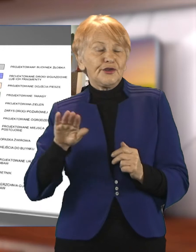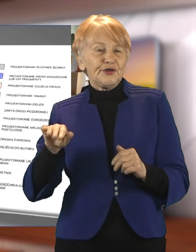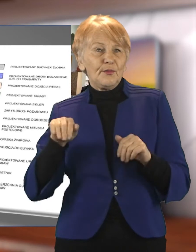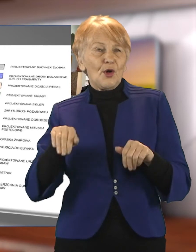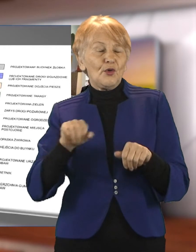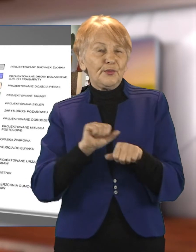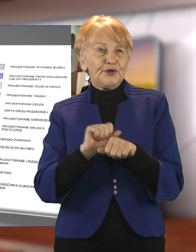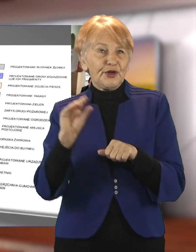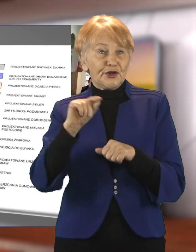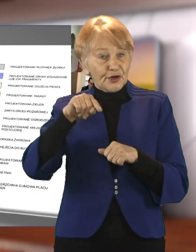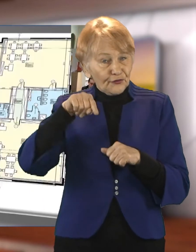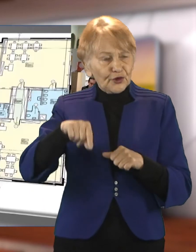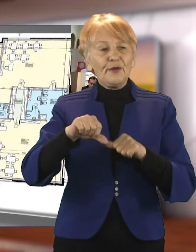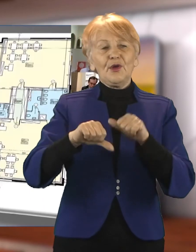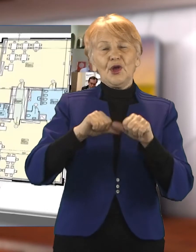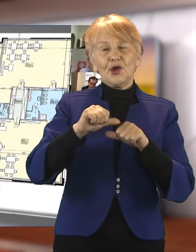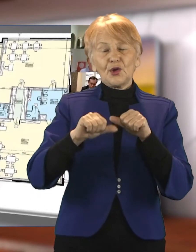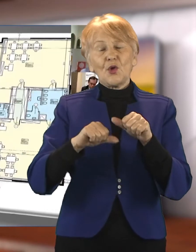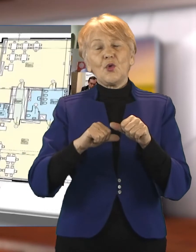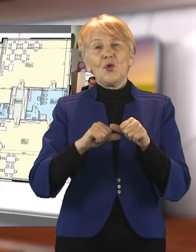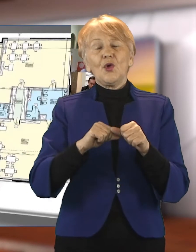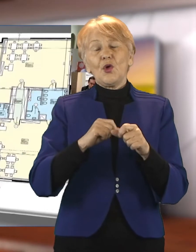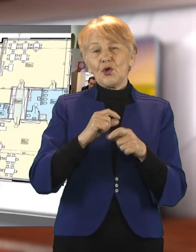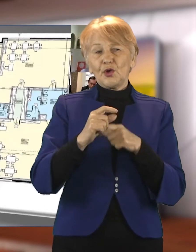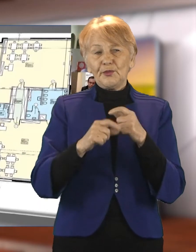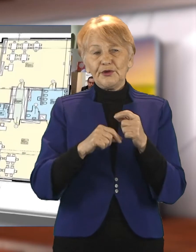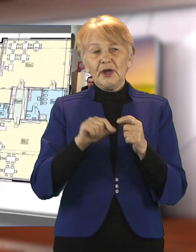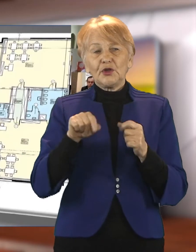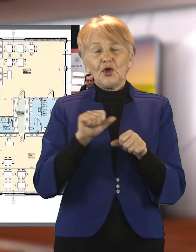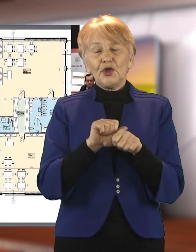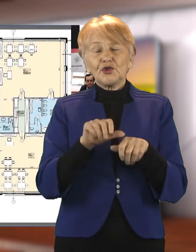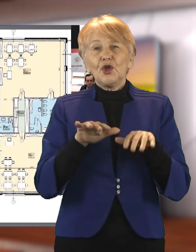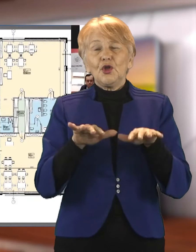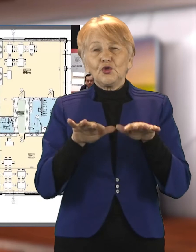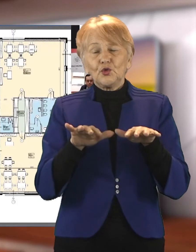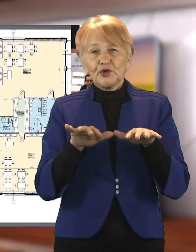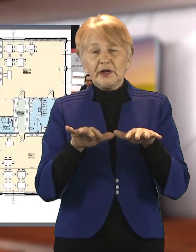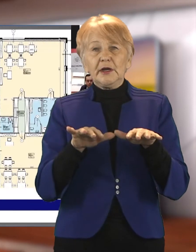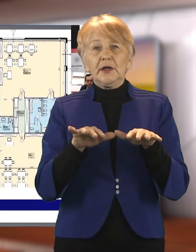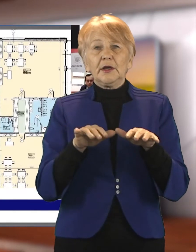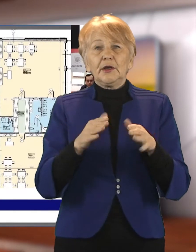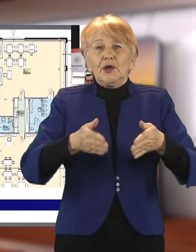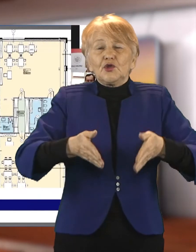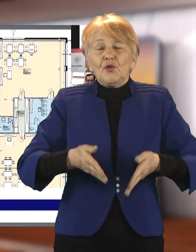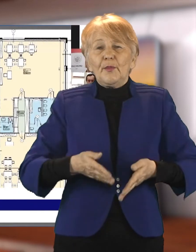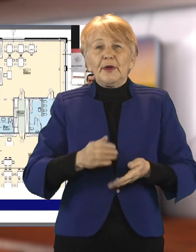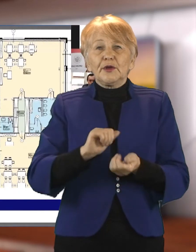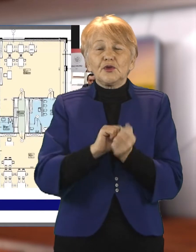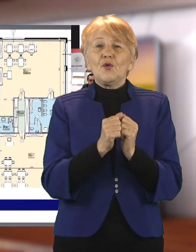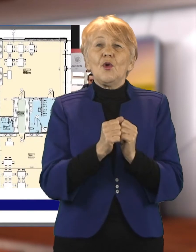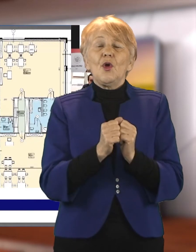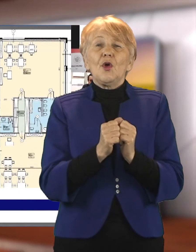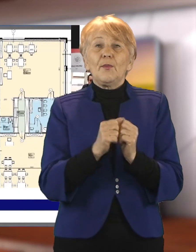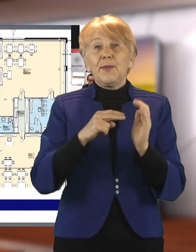Na Maluchy będzie czekać obiekt o powierzchni 740 m2. Cztery oddziały, każdy